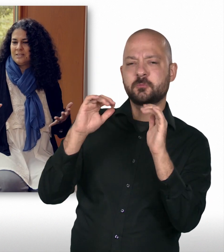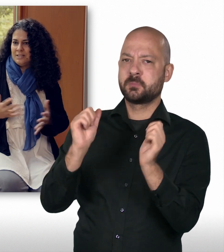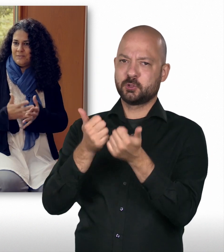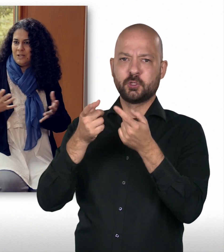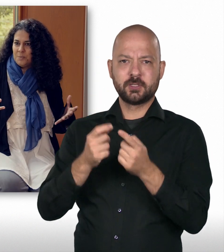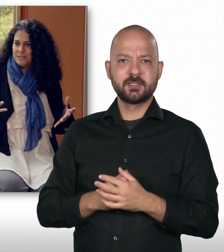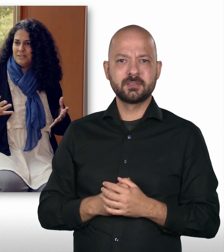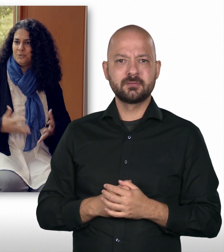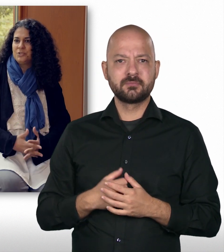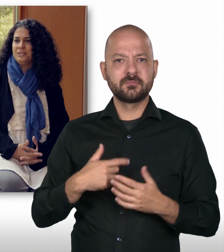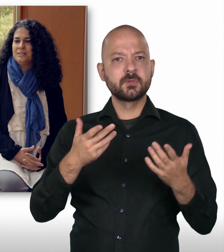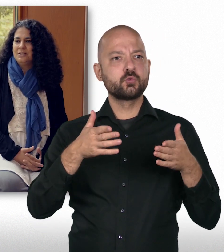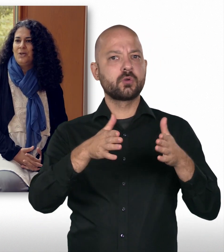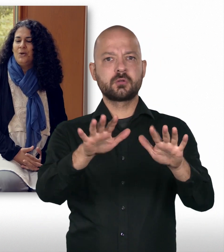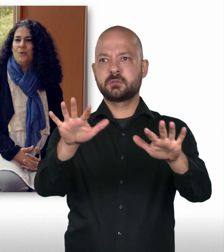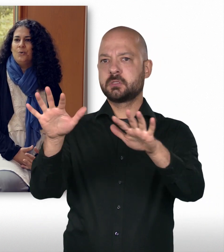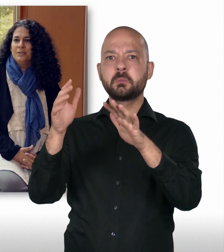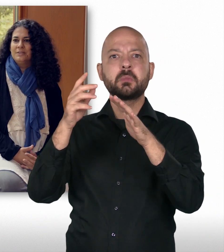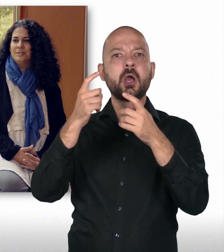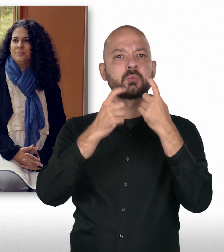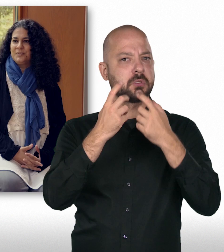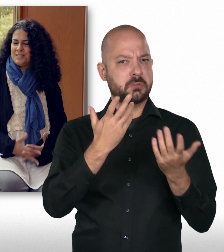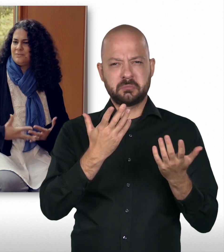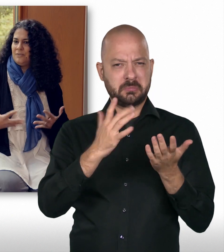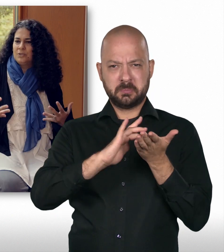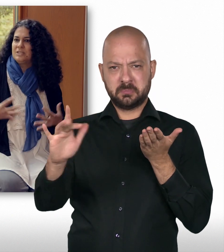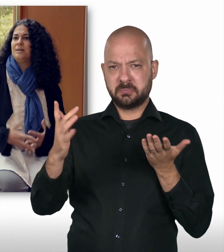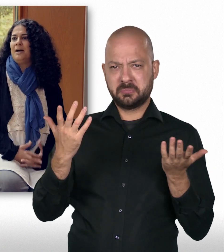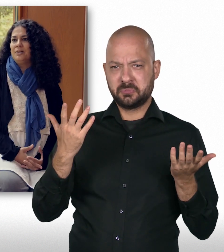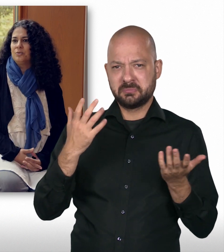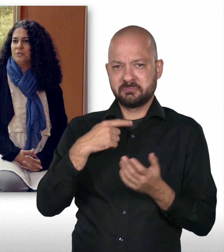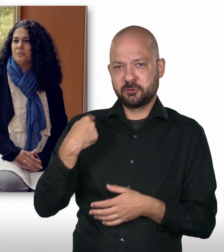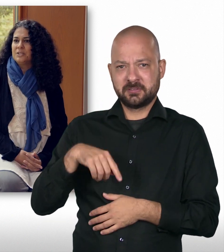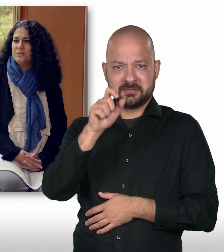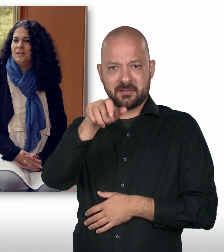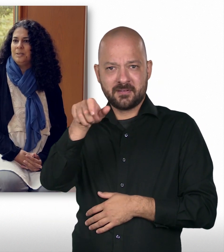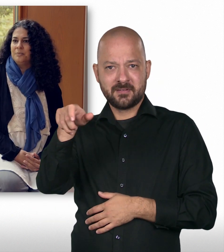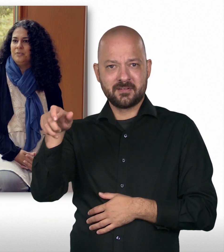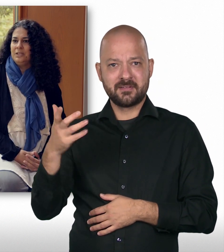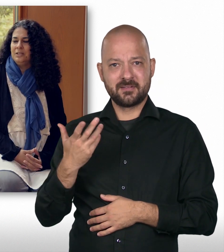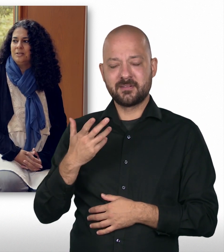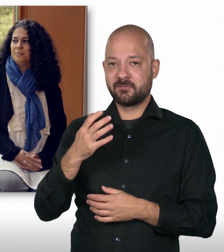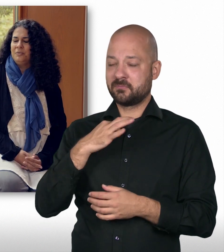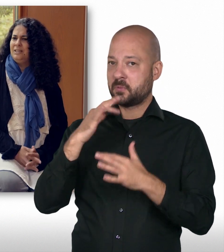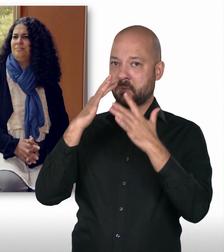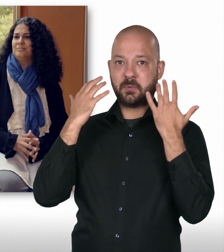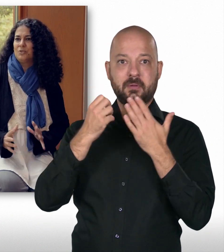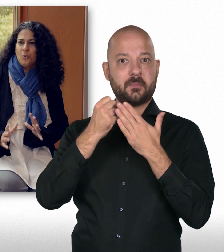gesehen. waren hauptsächlich natürlich Chinesen. Und das war wirklich sehr beeindruckend für mich zu erleben, wie doch